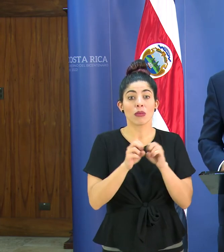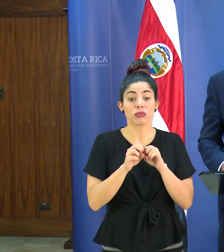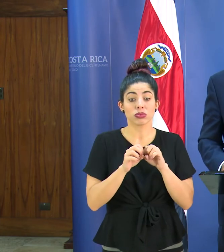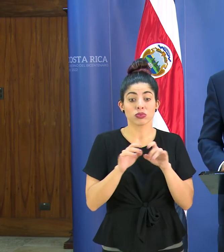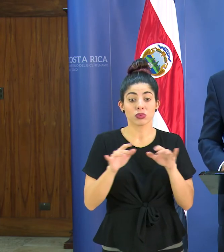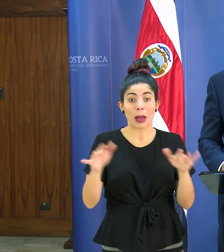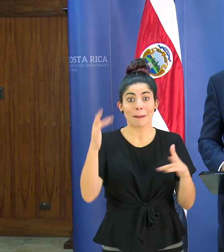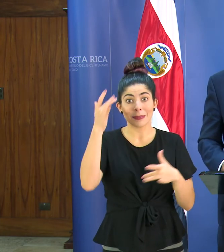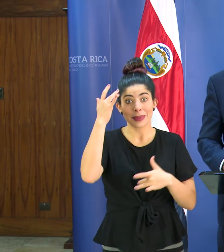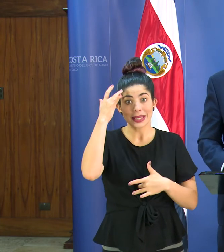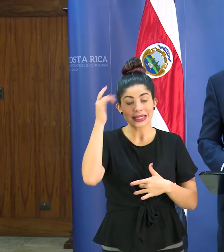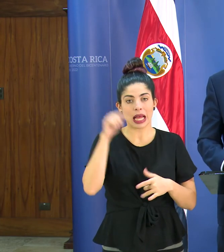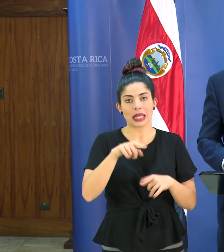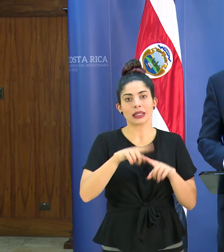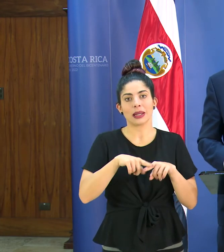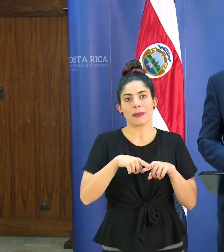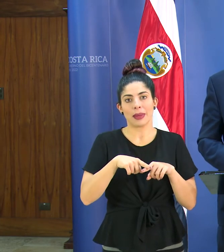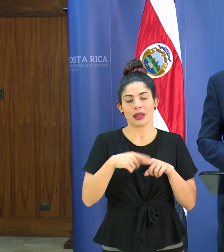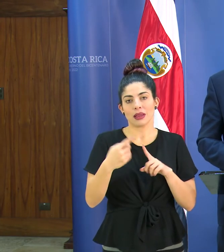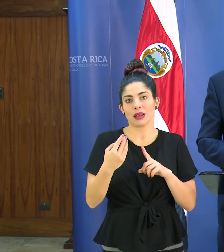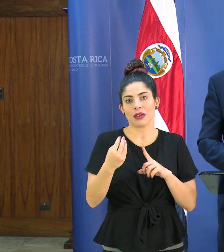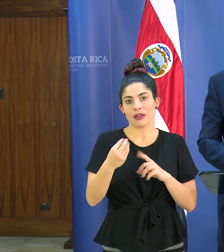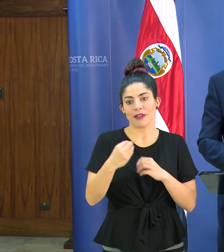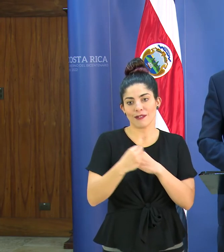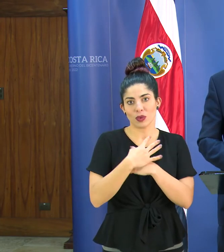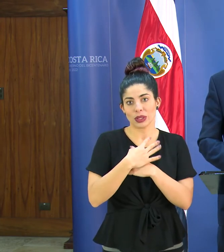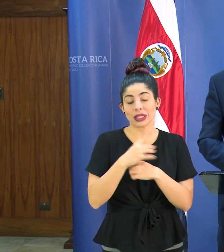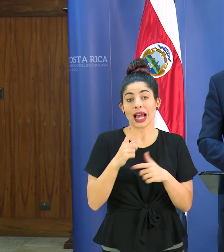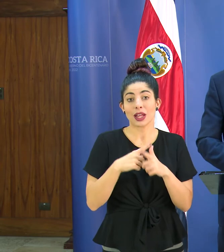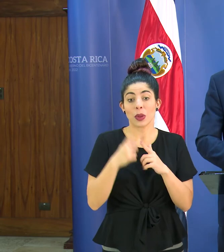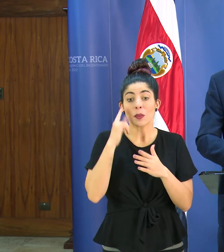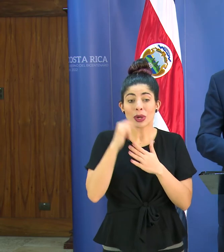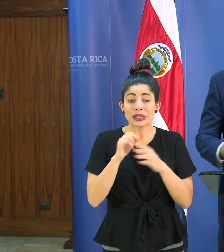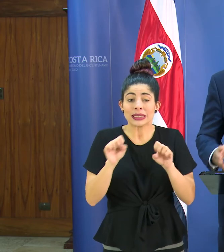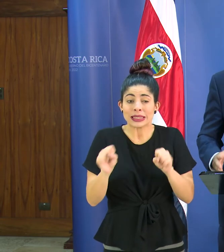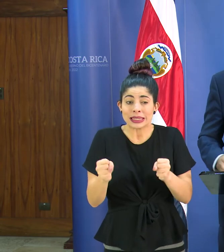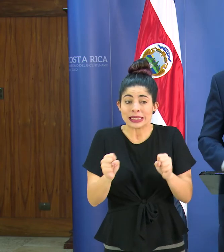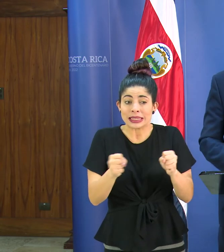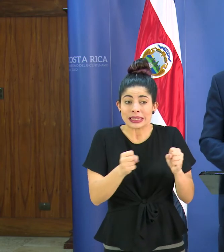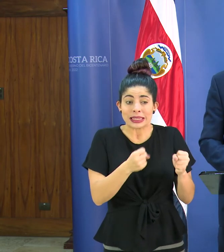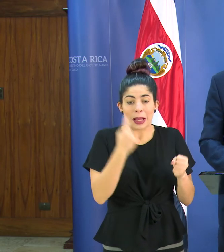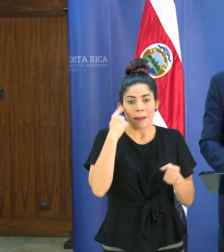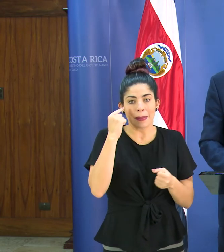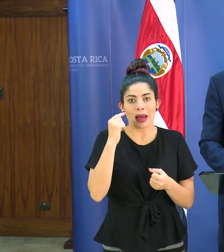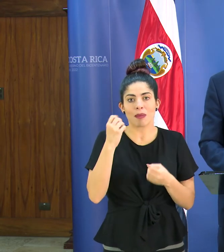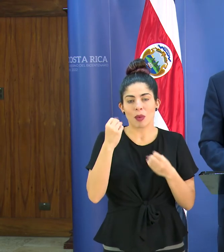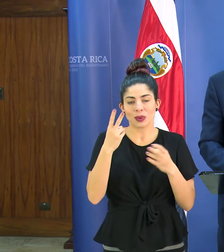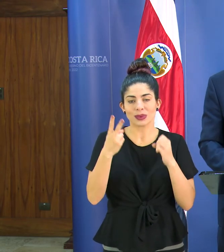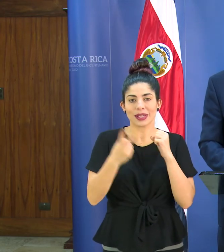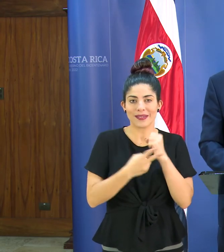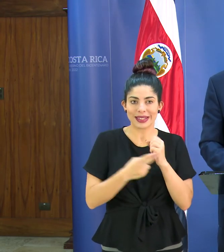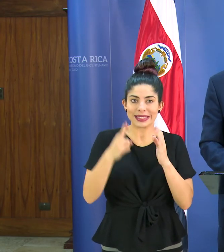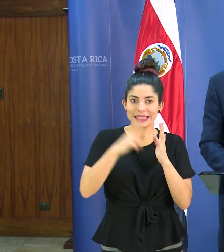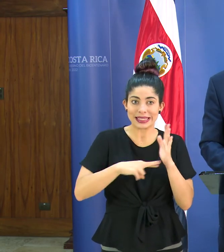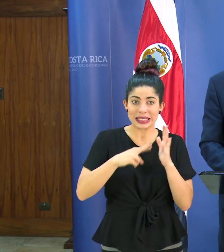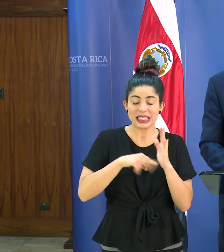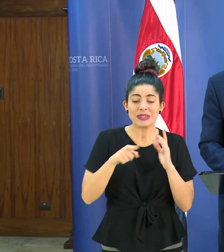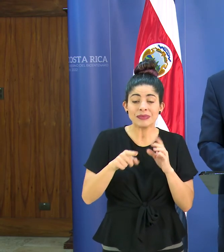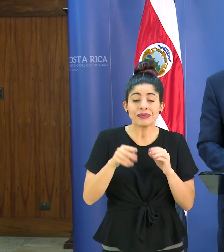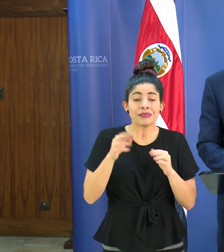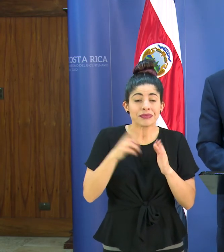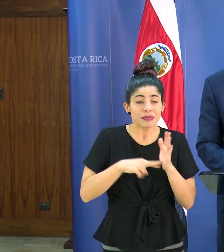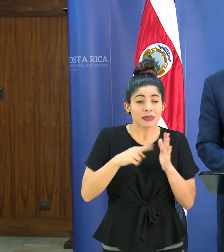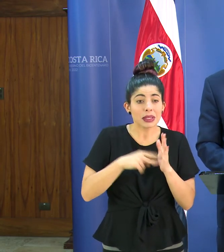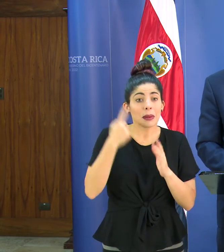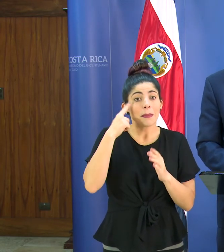los pacientes y por eso las medidas de concesión que ya se han repetido aquí numerosas veces están orientadas